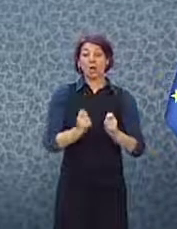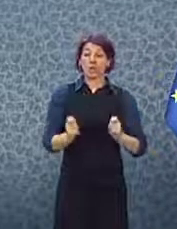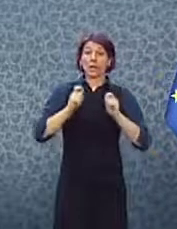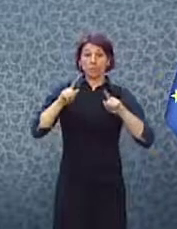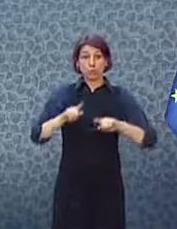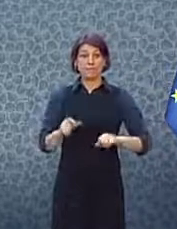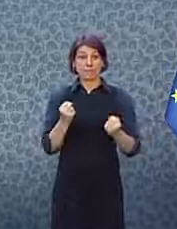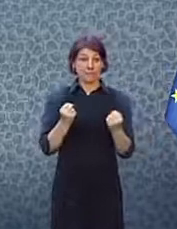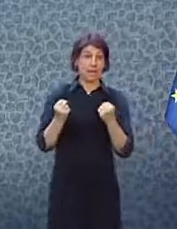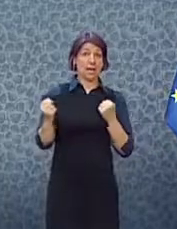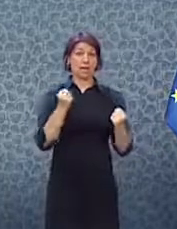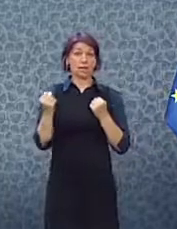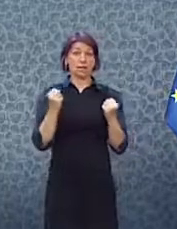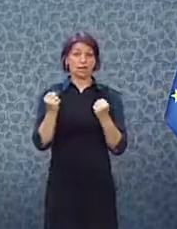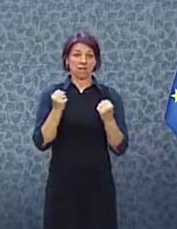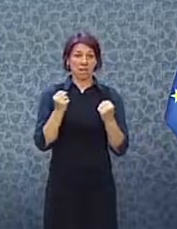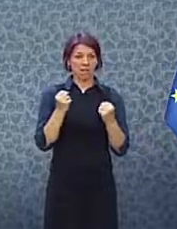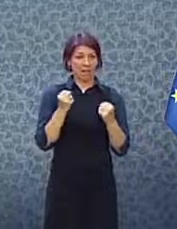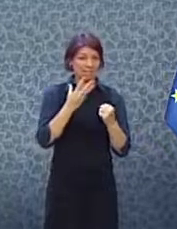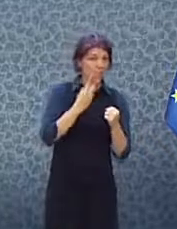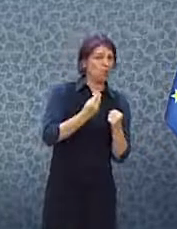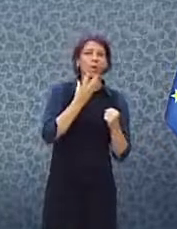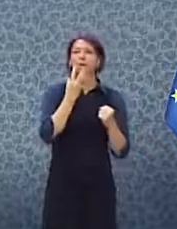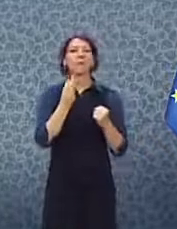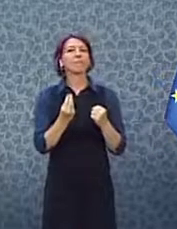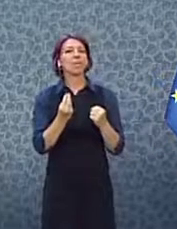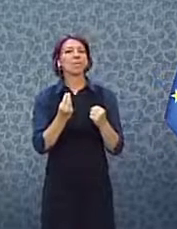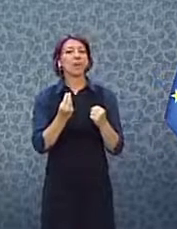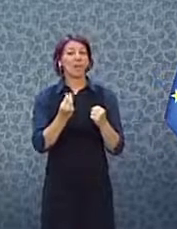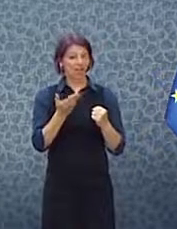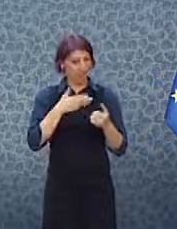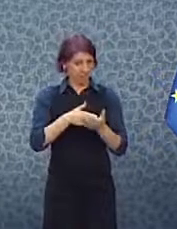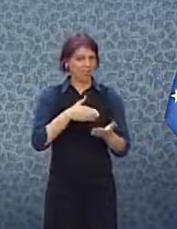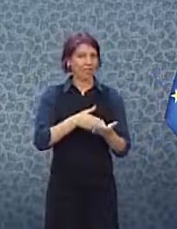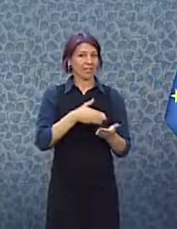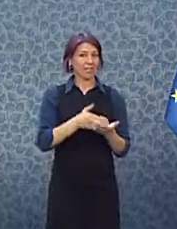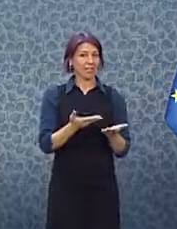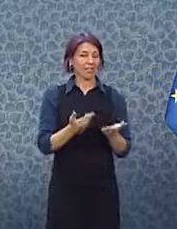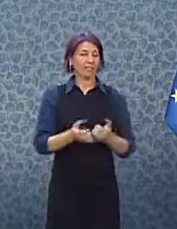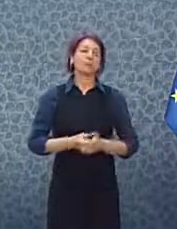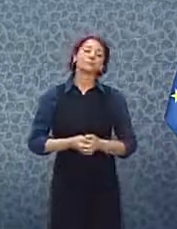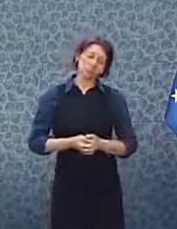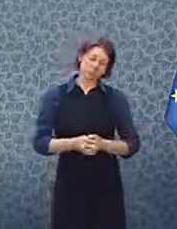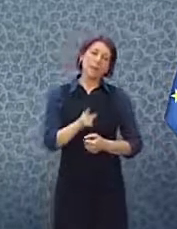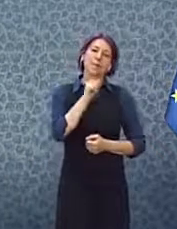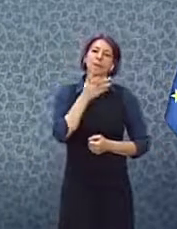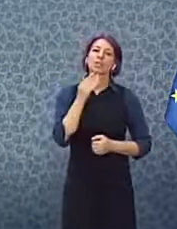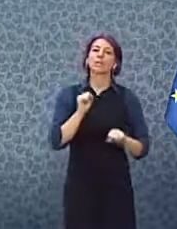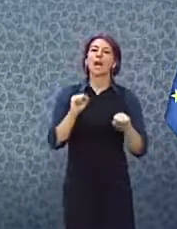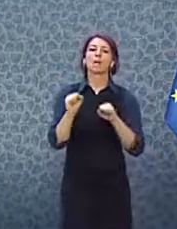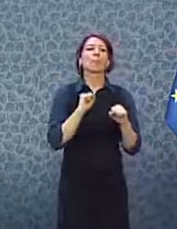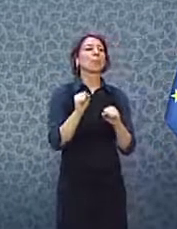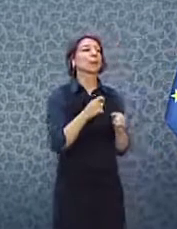chce dělat v oblasti ekonomie? Ano, Česká republika není členem eurozóny